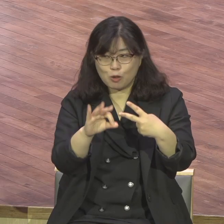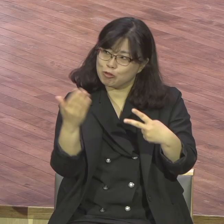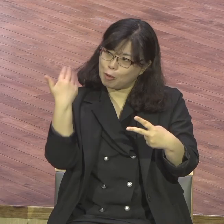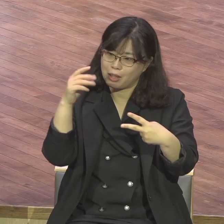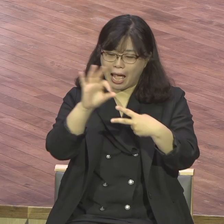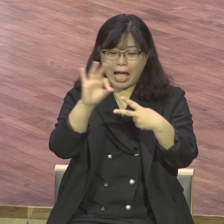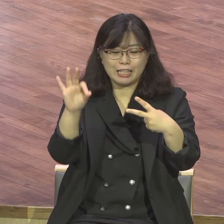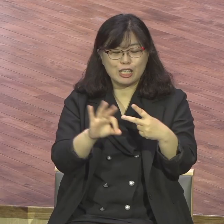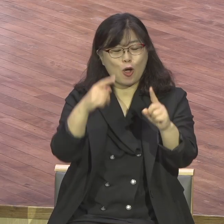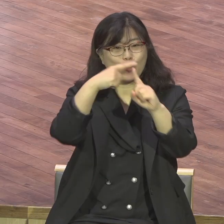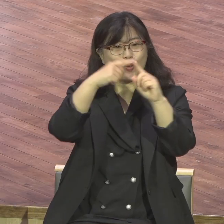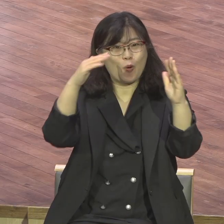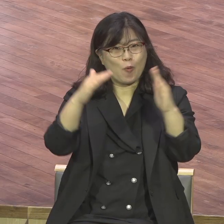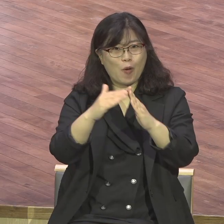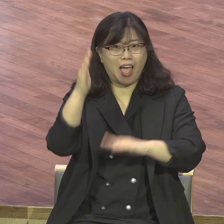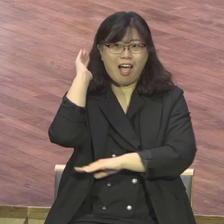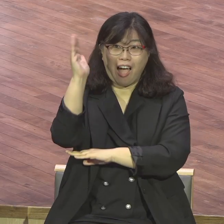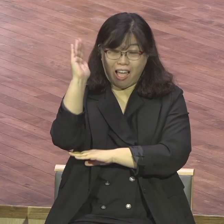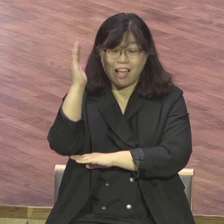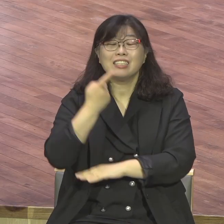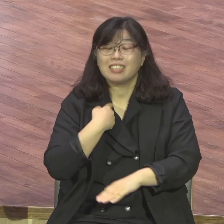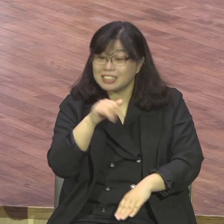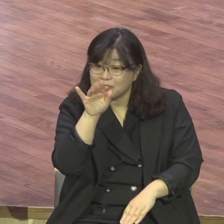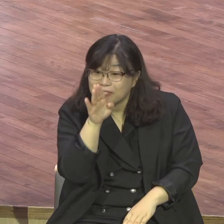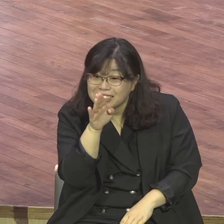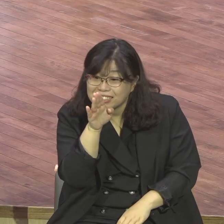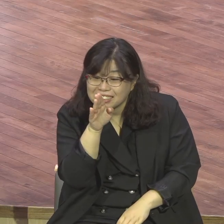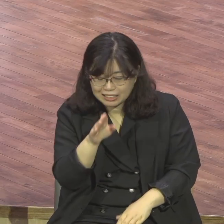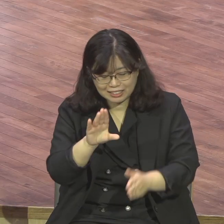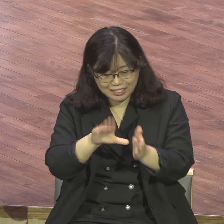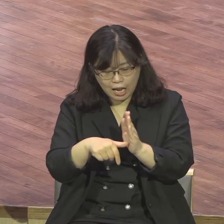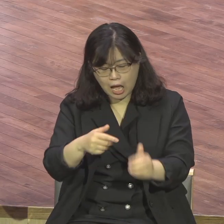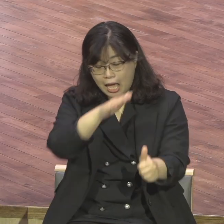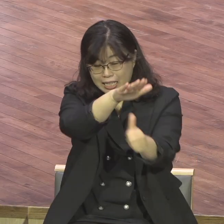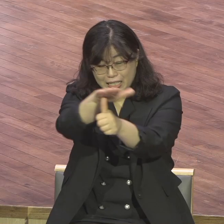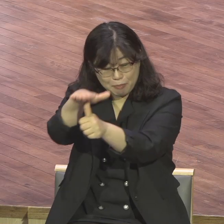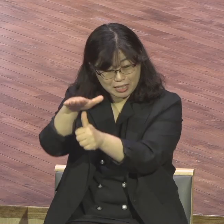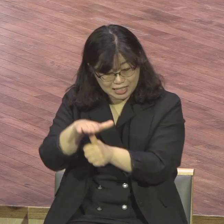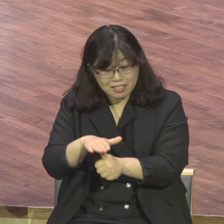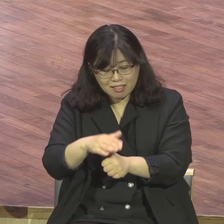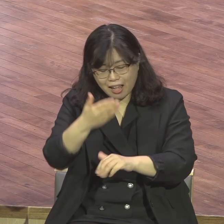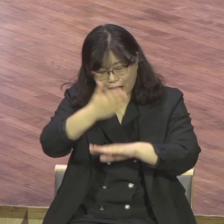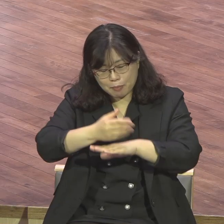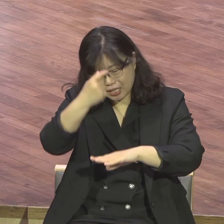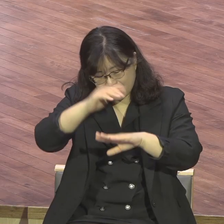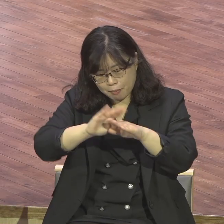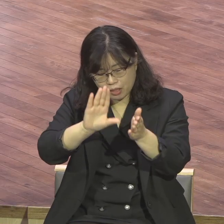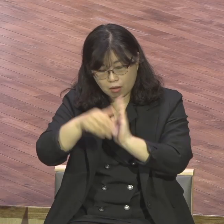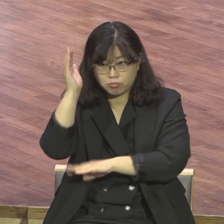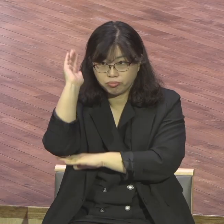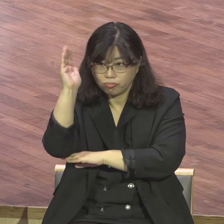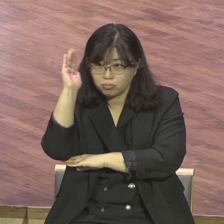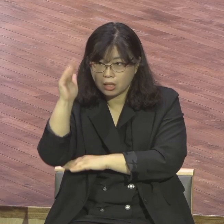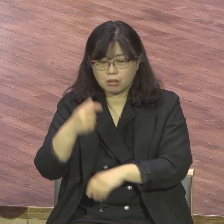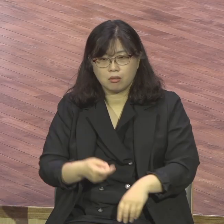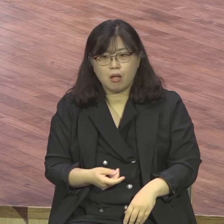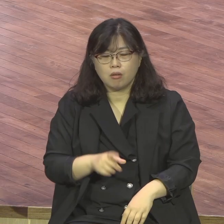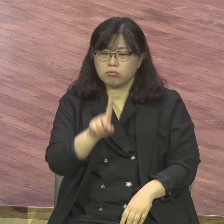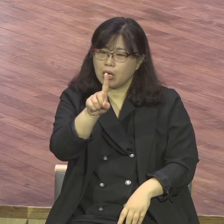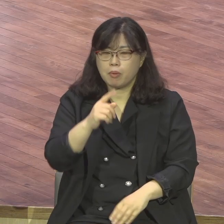얼마나 세게 하는지 박수를 얼마나 세게 치는지 그만하세요 할 정도로 훈련식은 아니래요 훈련식은 아니래요